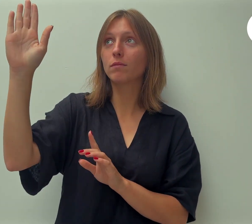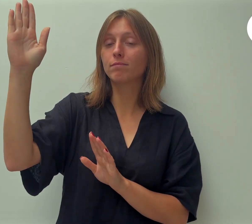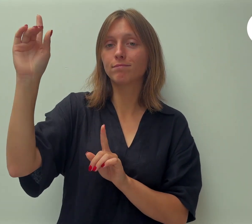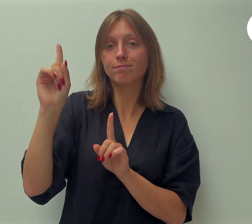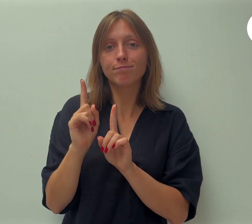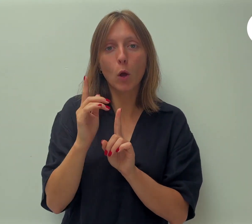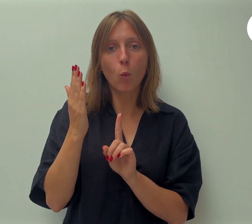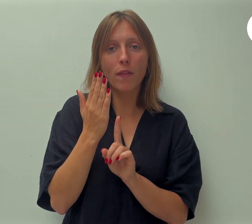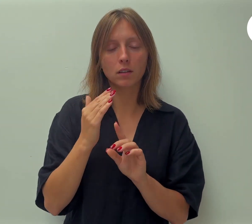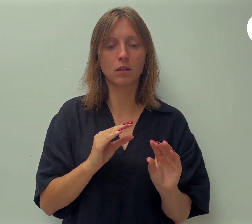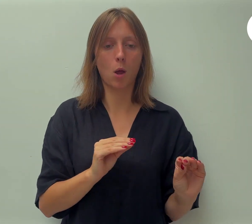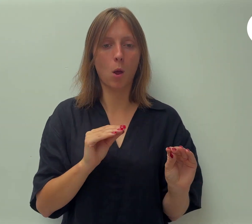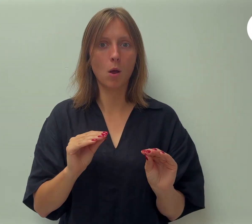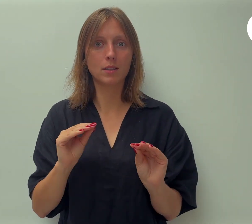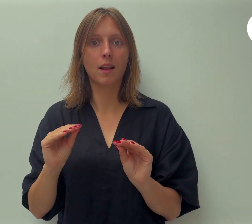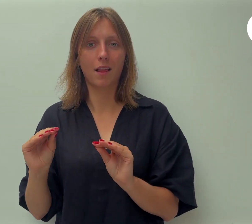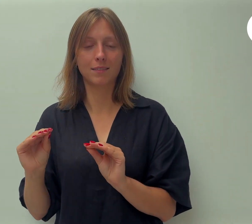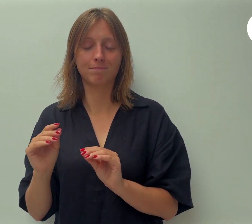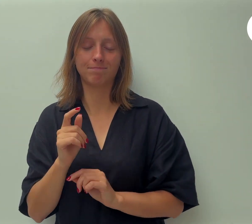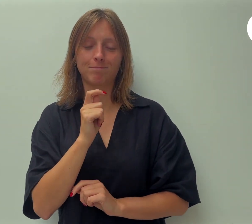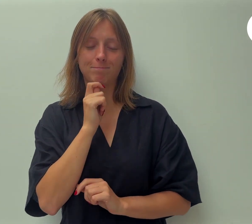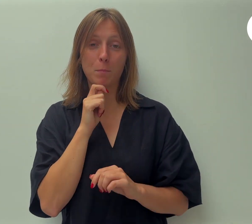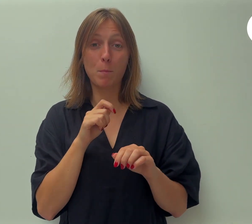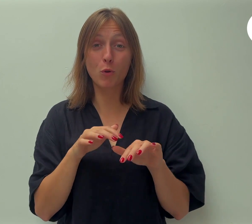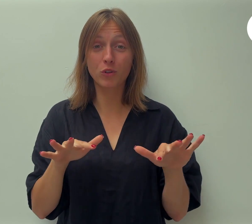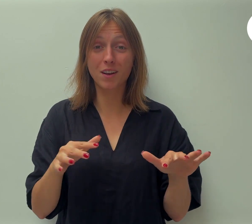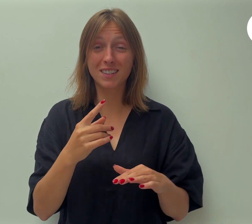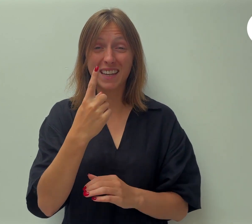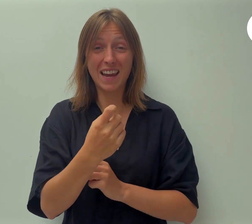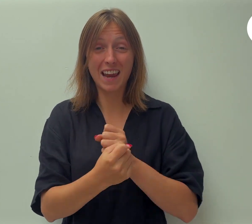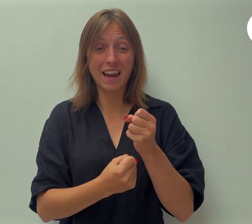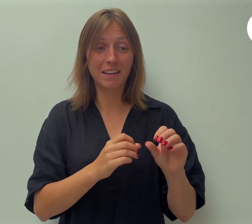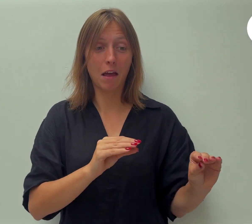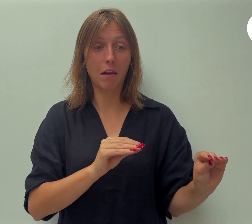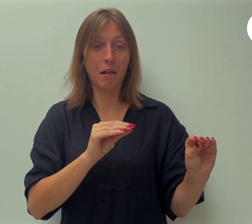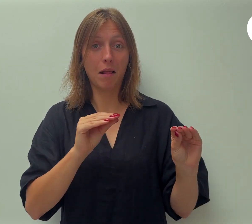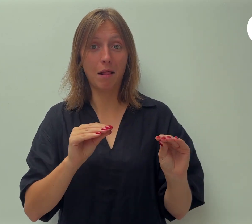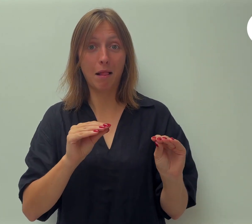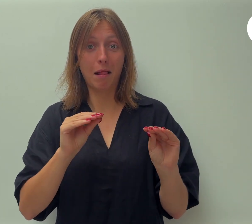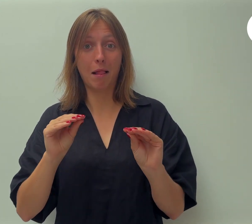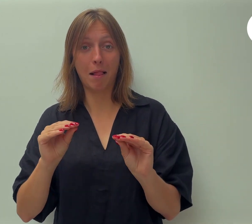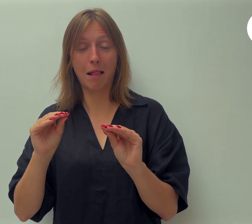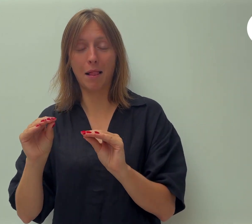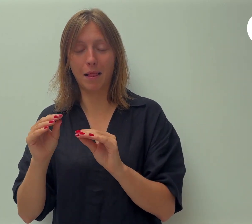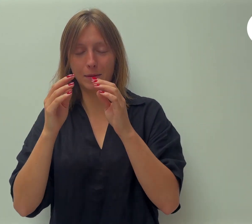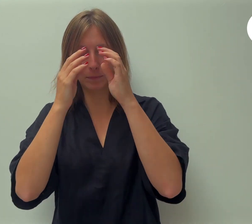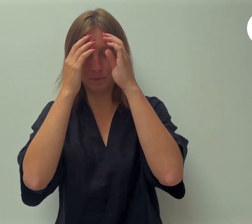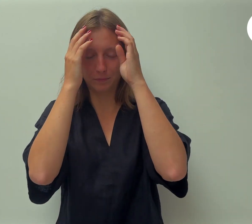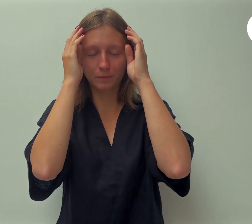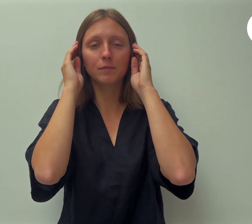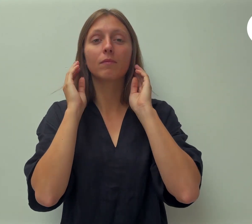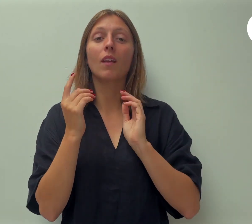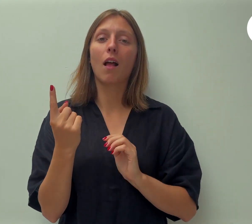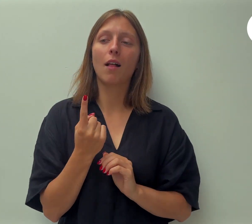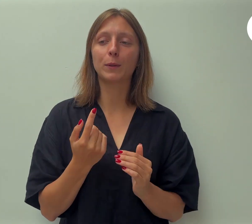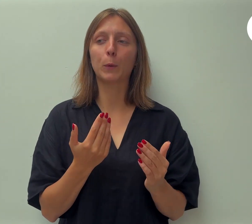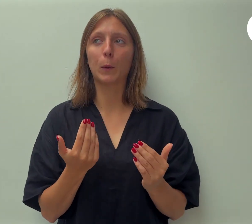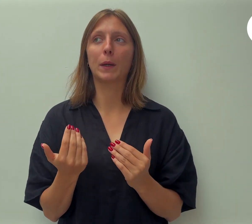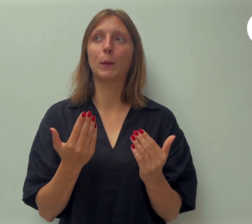het maken van deze podcast stond een jaar lang op pauze. Steeds opnieuw wachten en uitstellen. Maar het